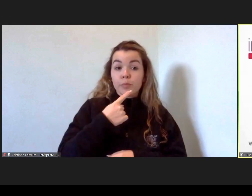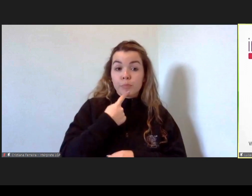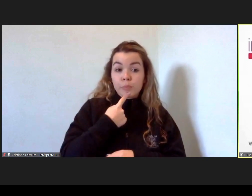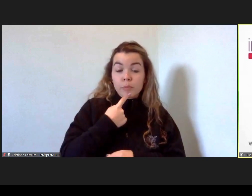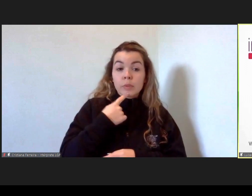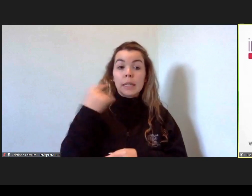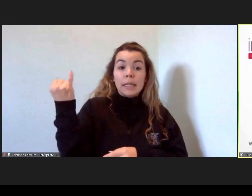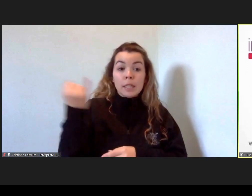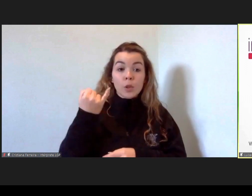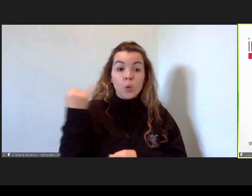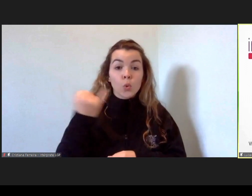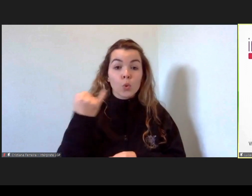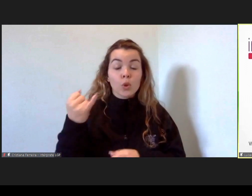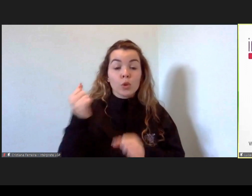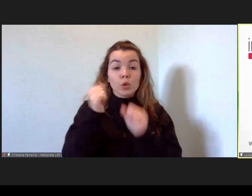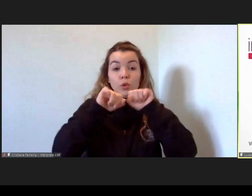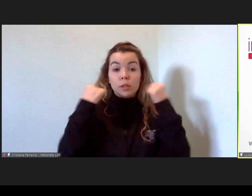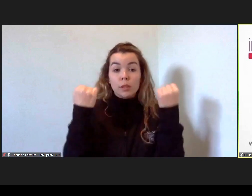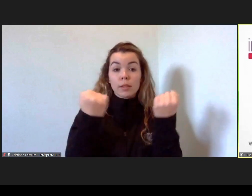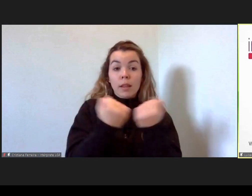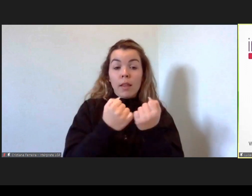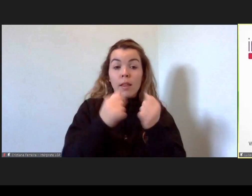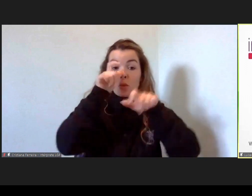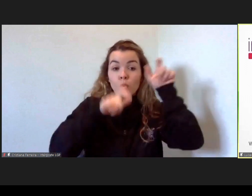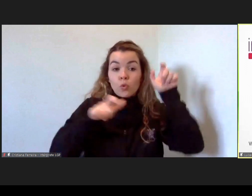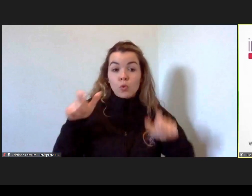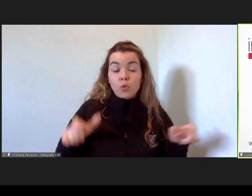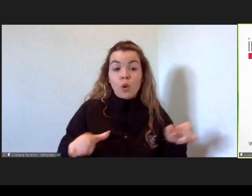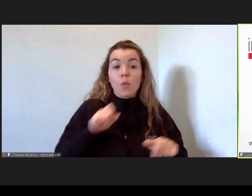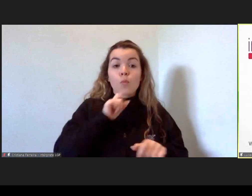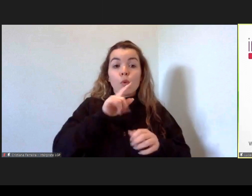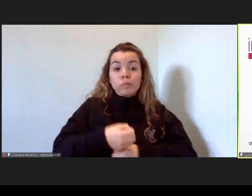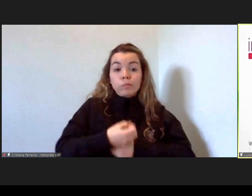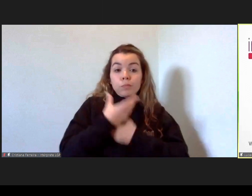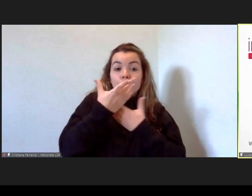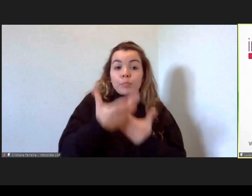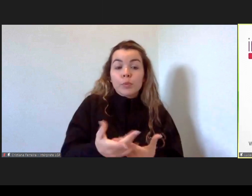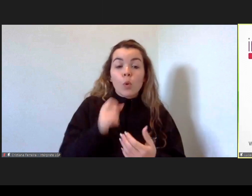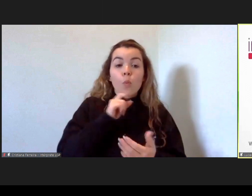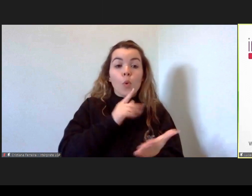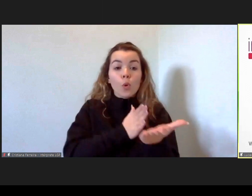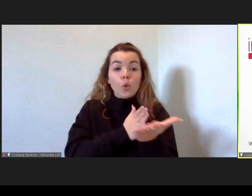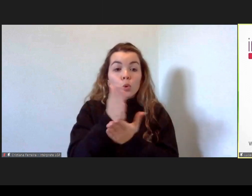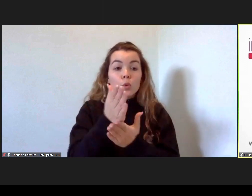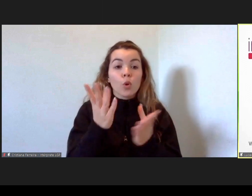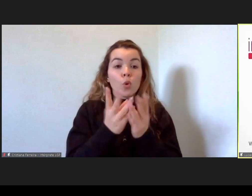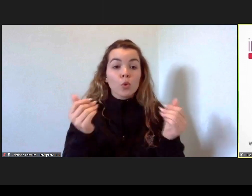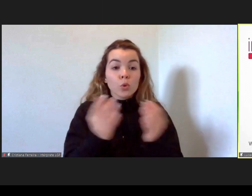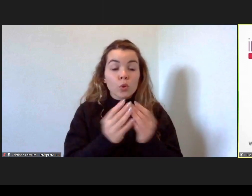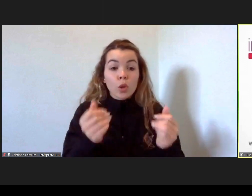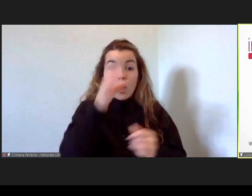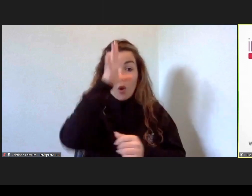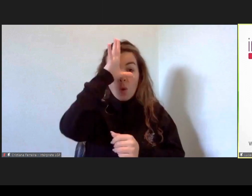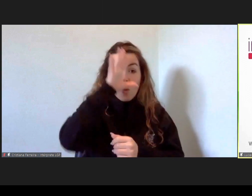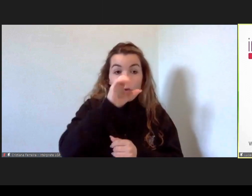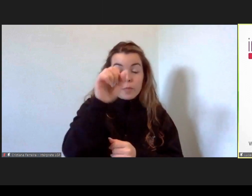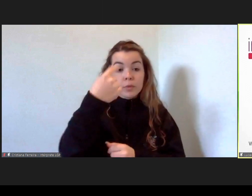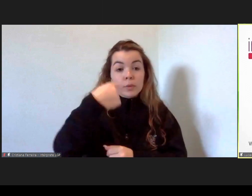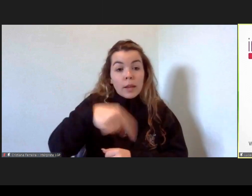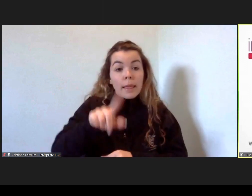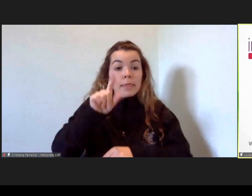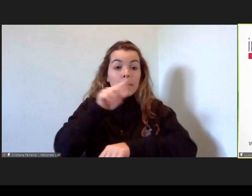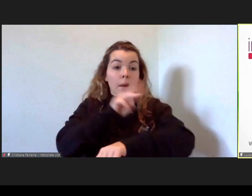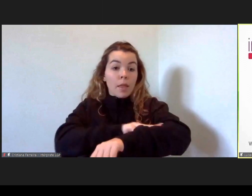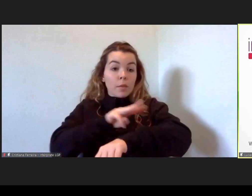sociedade civil podem ser inspiração, podem ser prolongamento da persecução destes resultados que são desejados pelo Estado e pela Administração Pública,